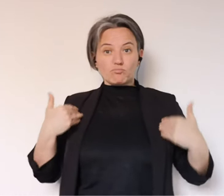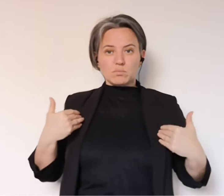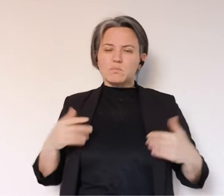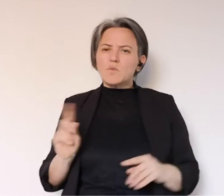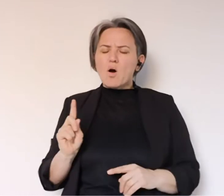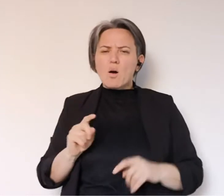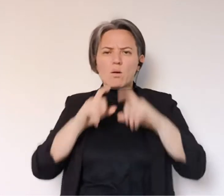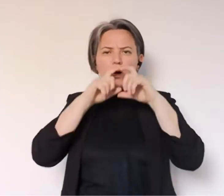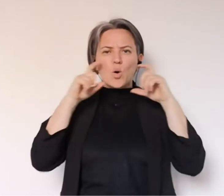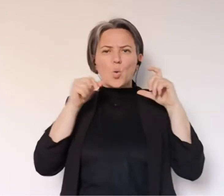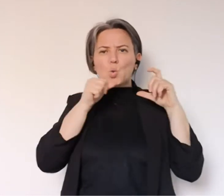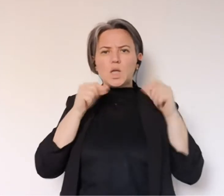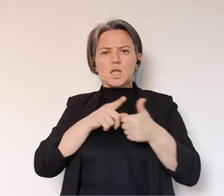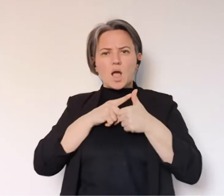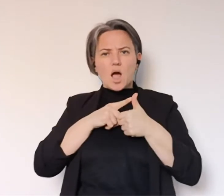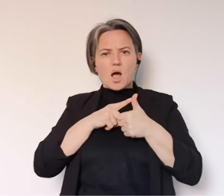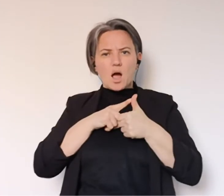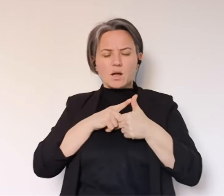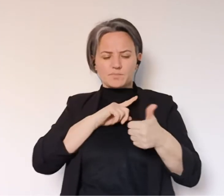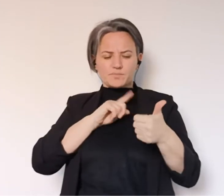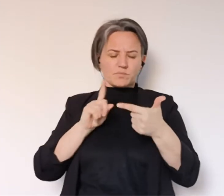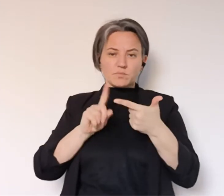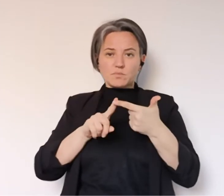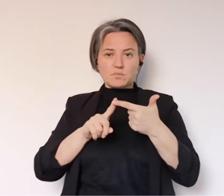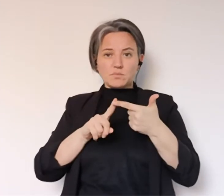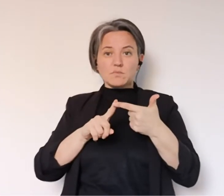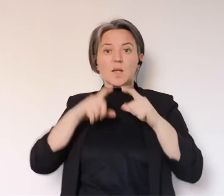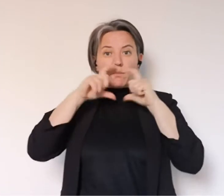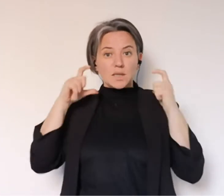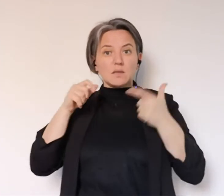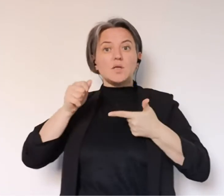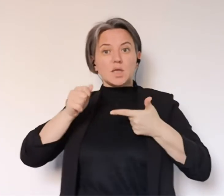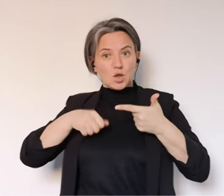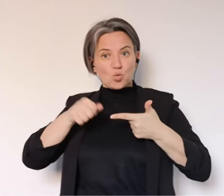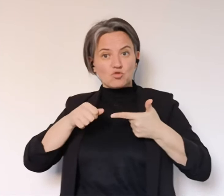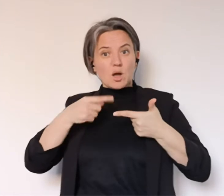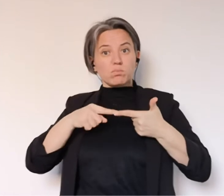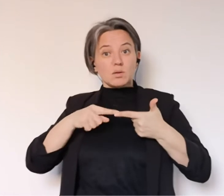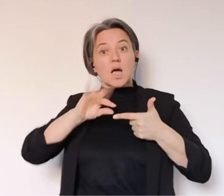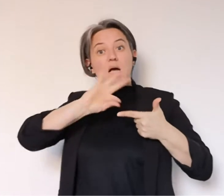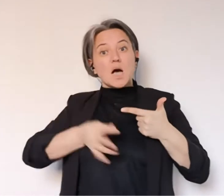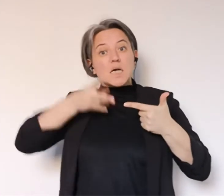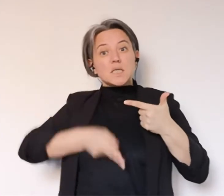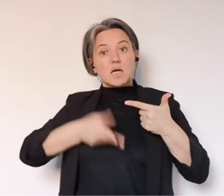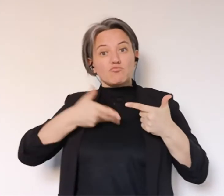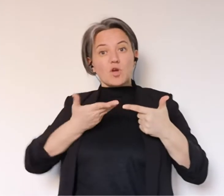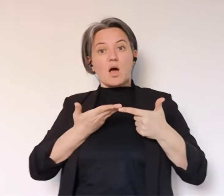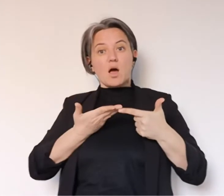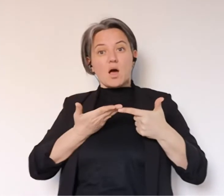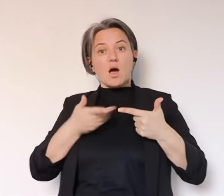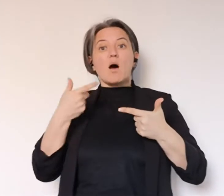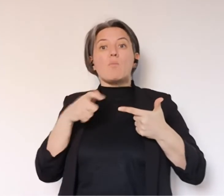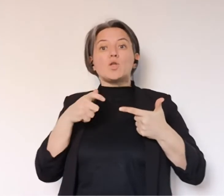mascherina ho vinto. No, quella mascherina ha una propria utilità e tra parentesi, visto che la mascherina è in